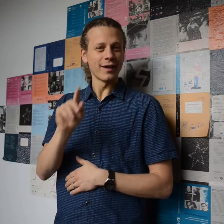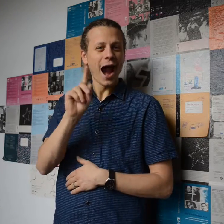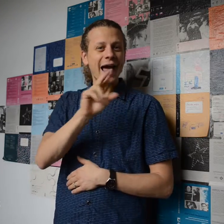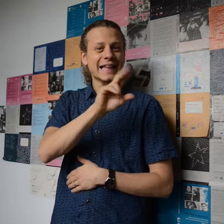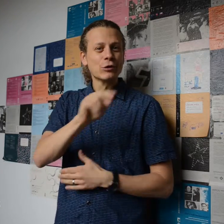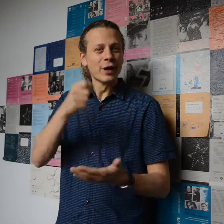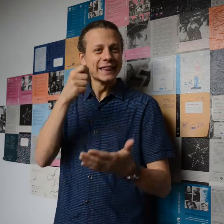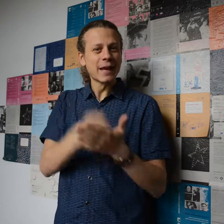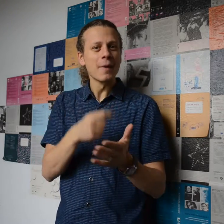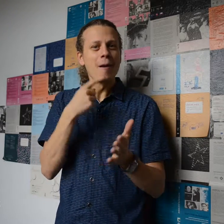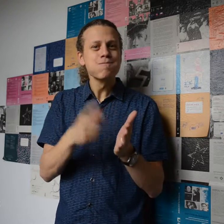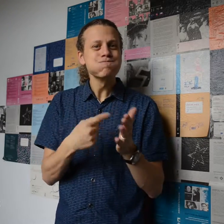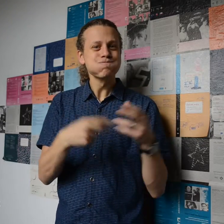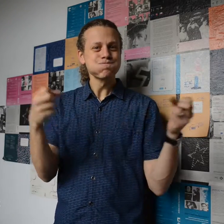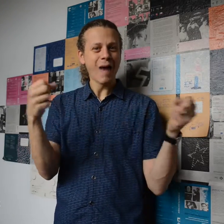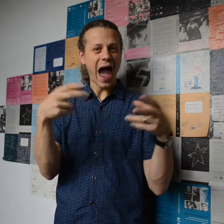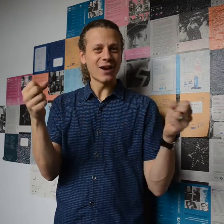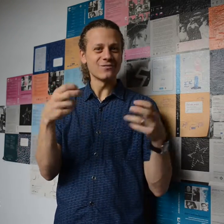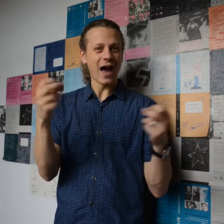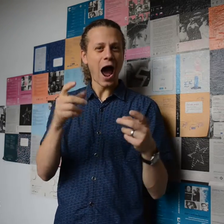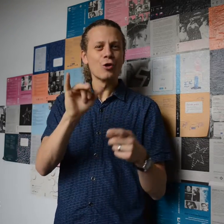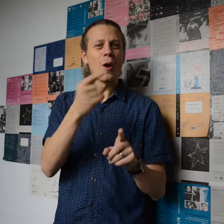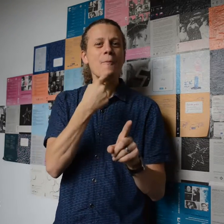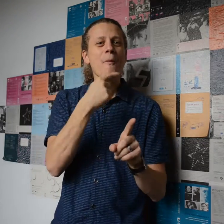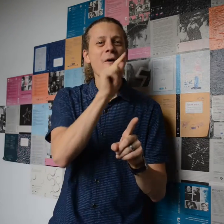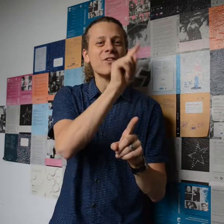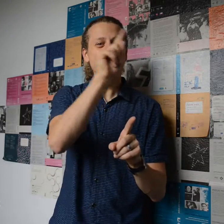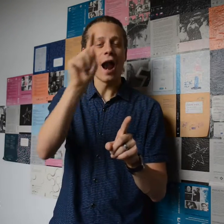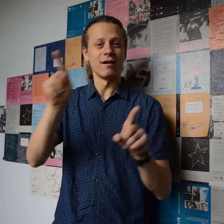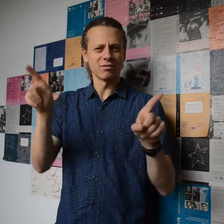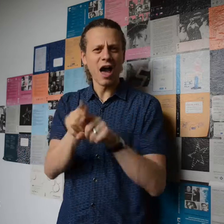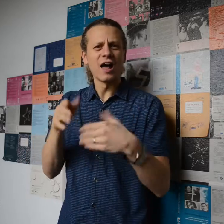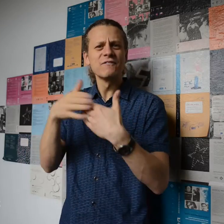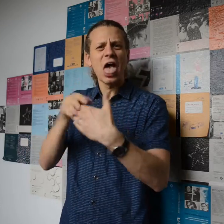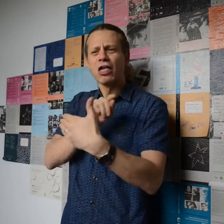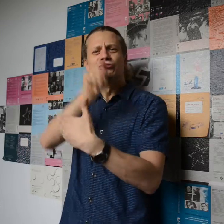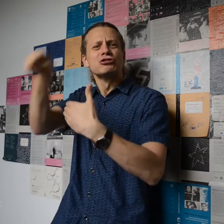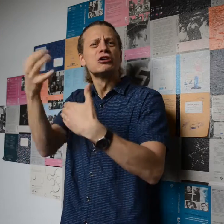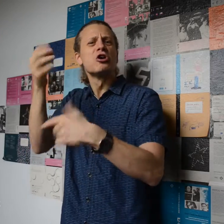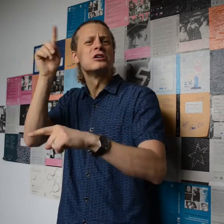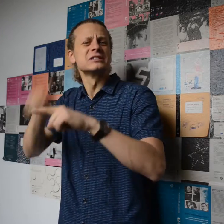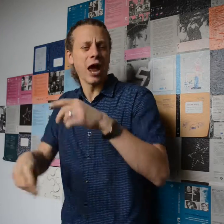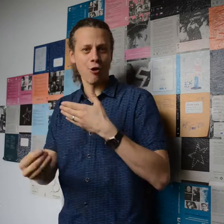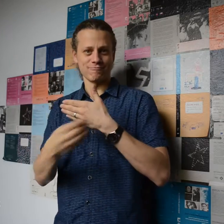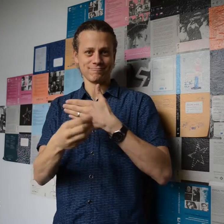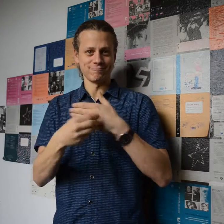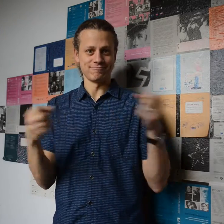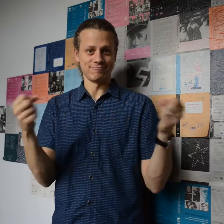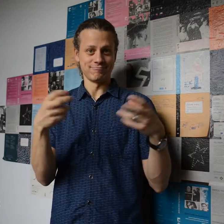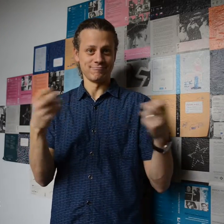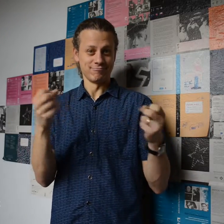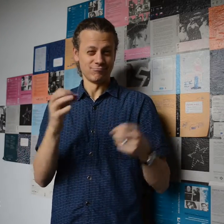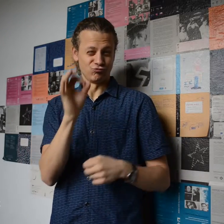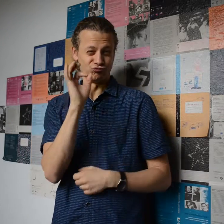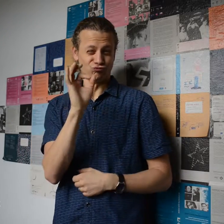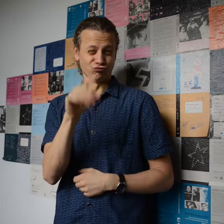době už některé filmy jsou otitulkované barevnými titulky pro neslyšící, díky kterým poznáme, kdo zrovna mluví, a jsou tam i další